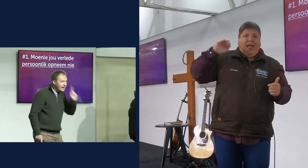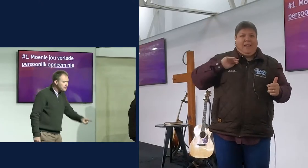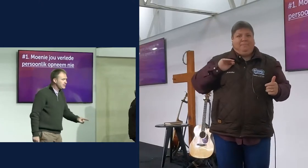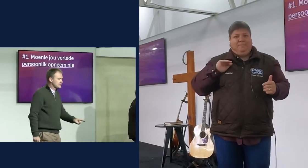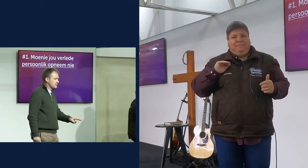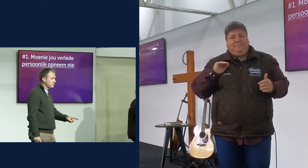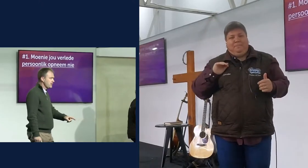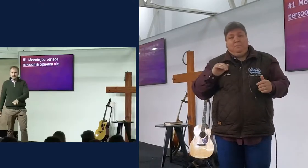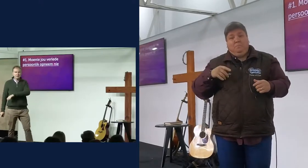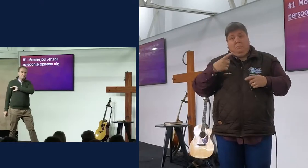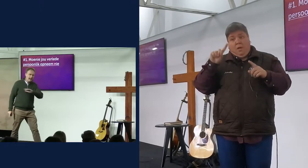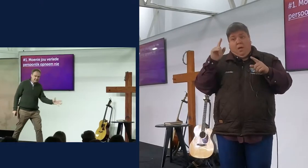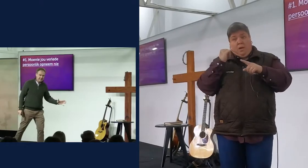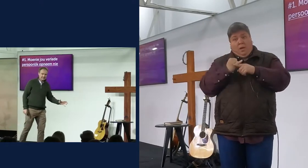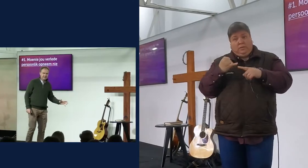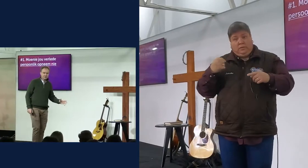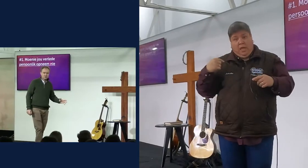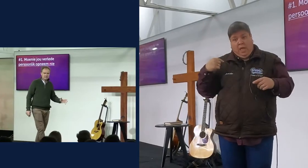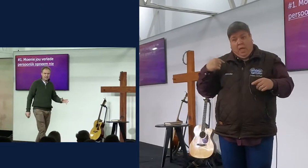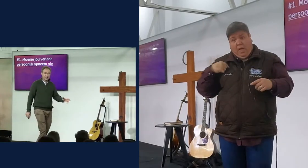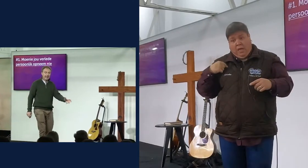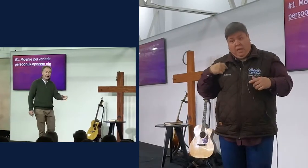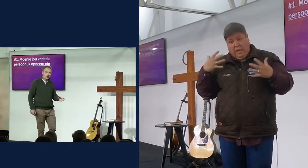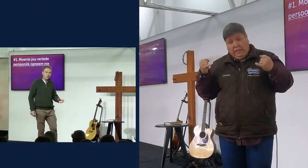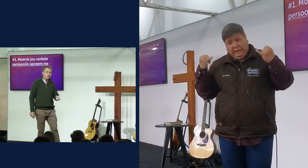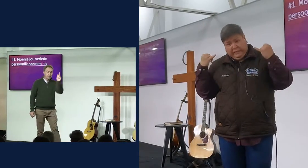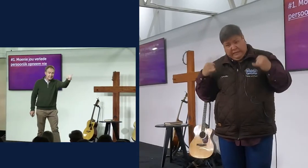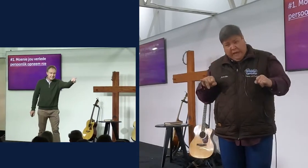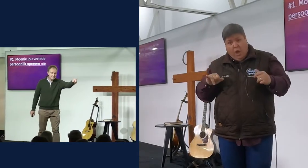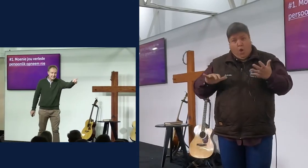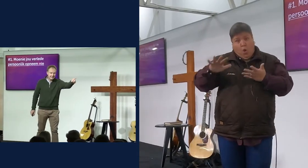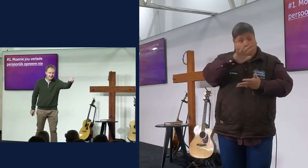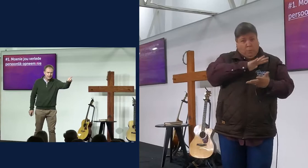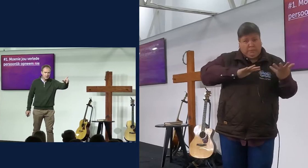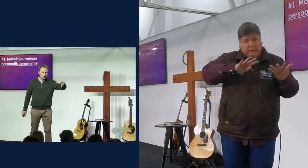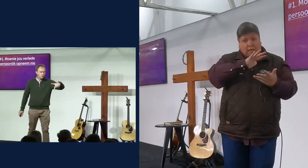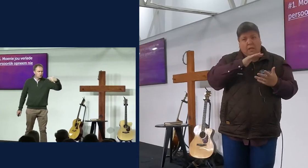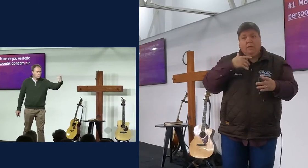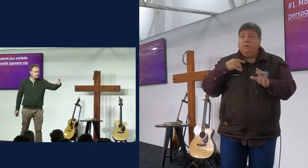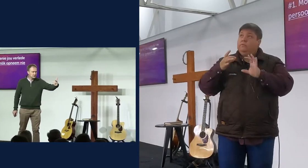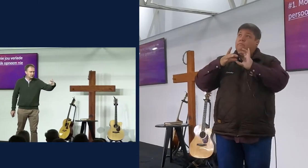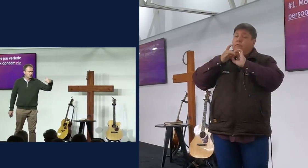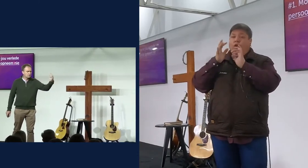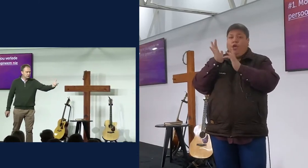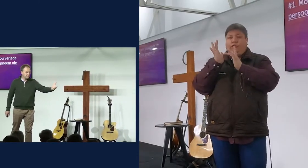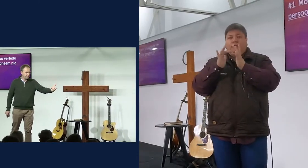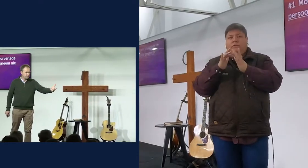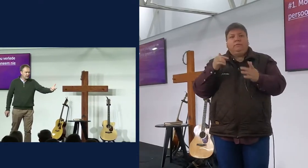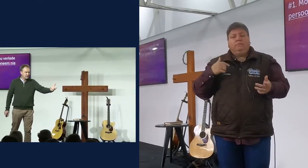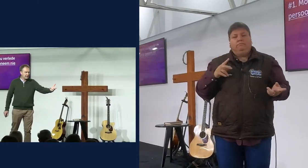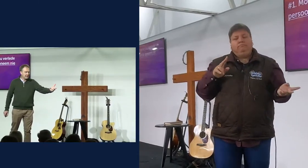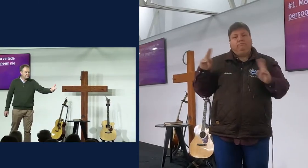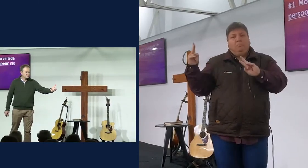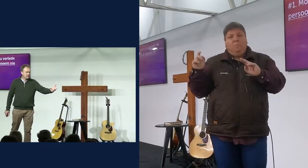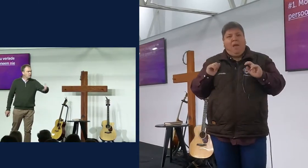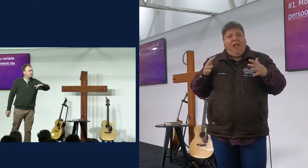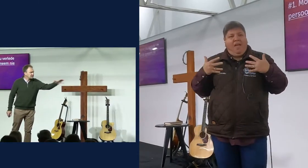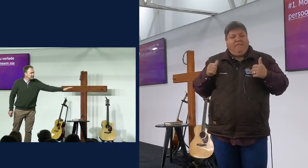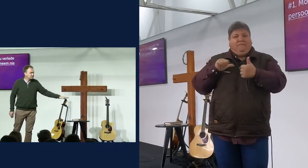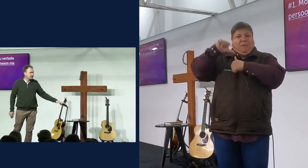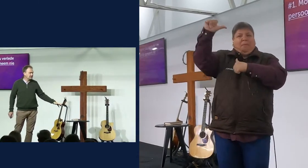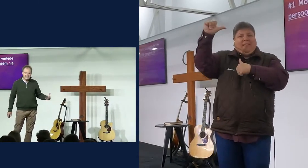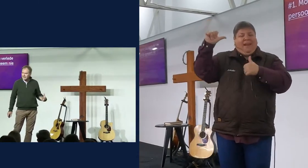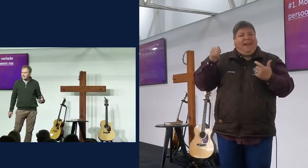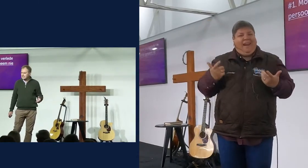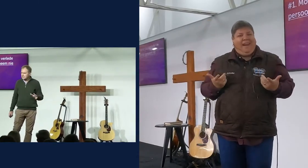ek ken baie mense, wat baie slechte levensomstandighere uitkom, wat jy jy Jesus leer ken het, toe kon jy opstaan, en jy kon floreer, en, op